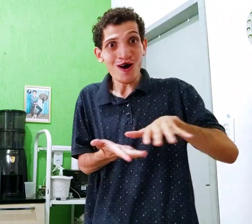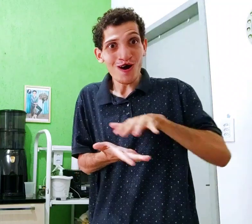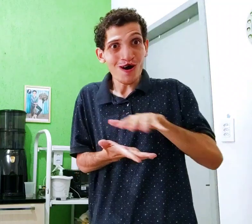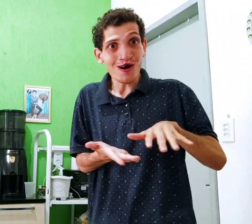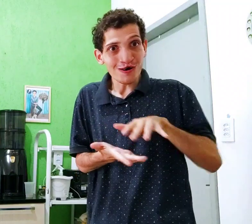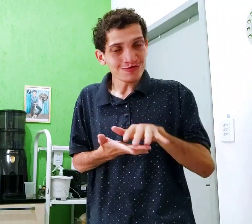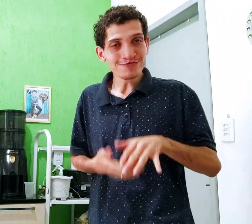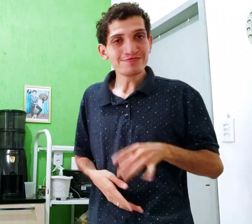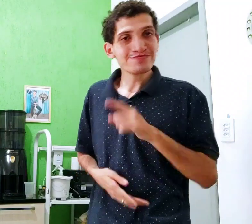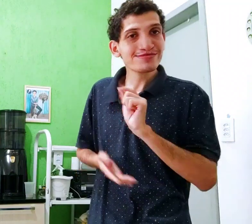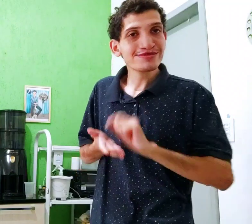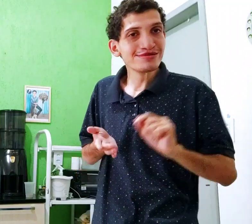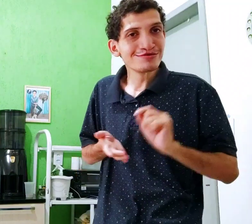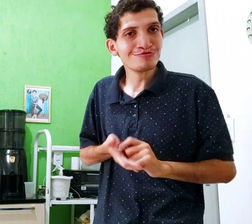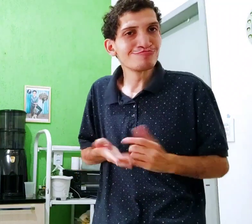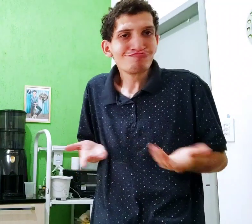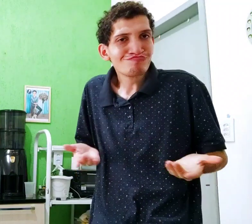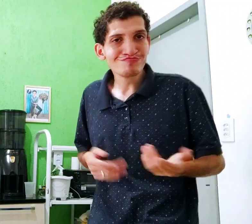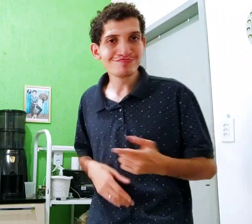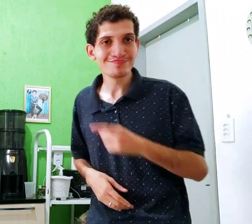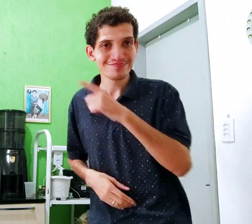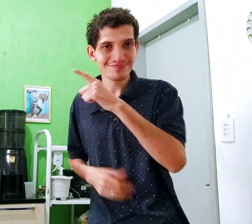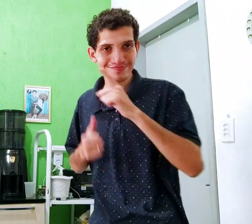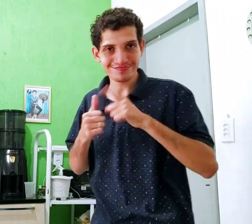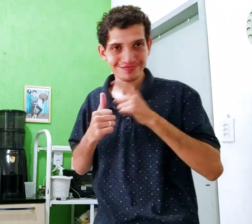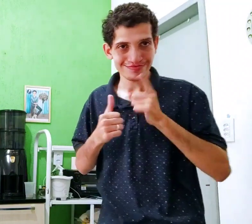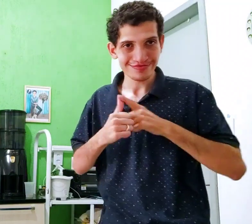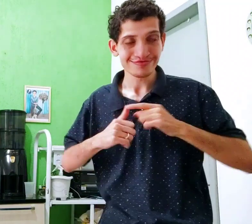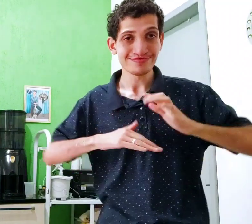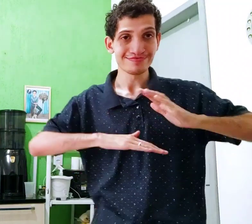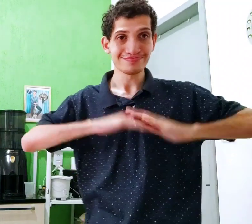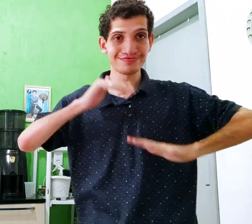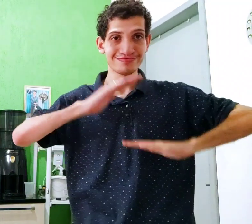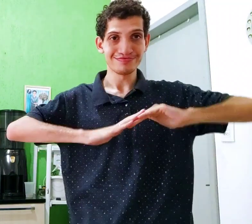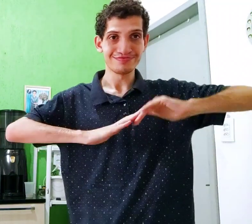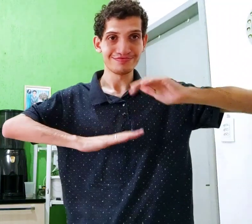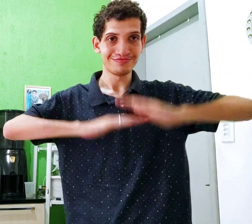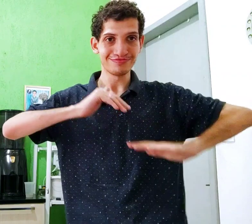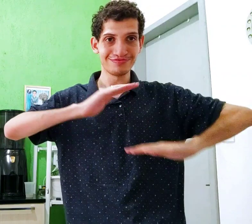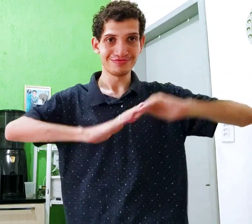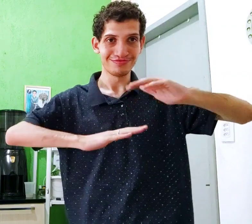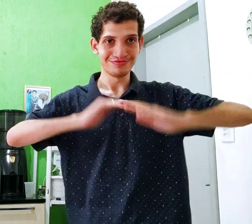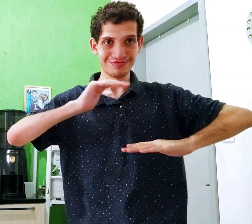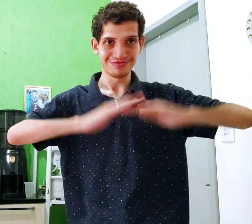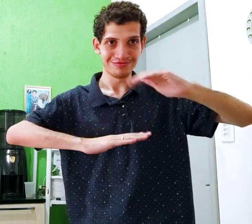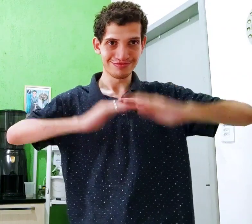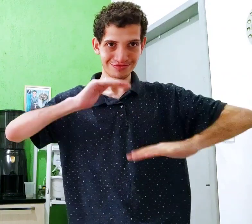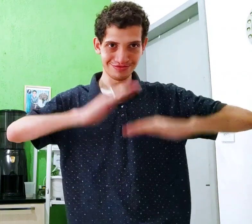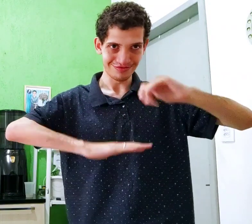isso? Escrita em sinais? É escrito aqui. Veja bem, primeiro as mãos estão fazendo assim